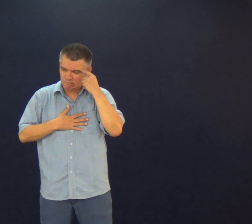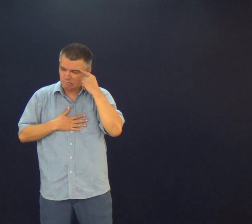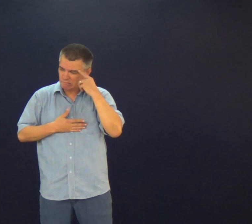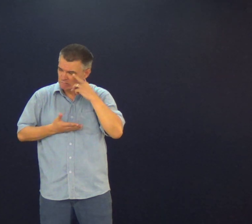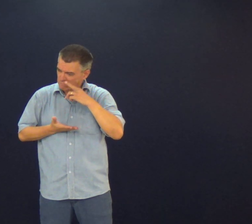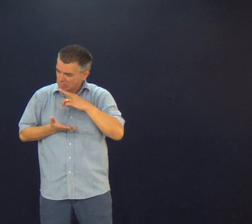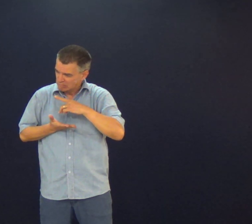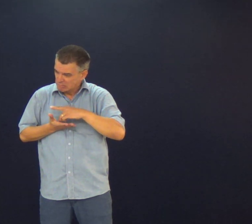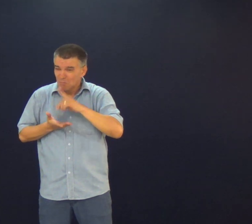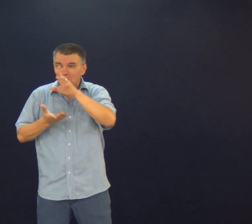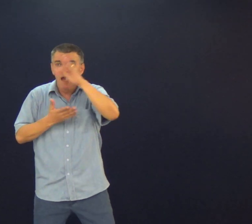Você quer fazer isso agora?